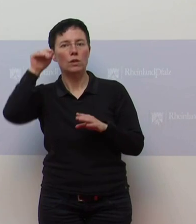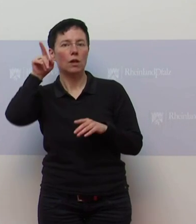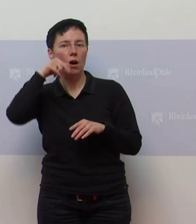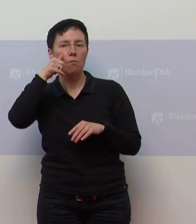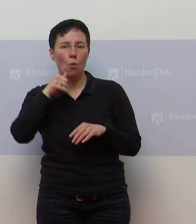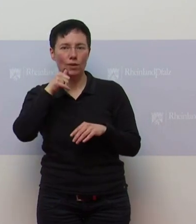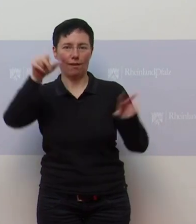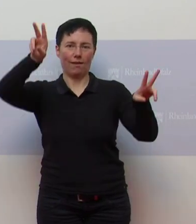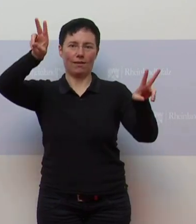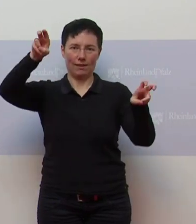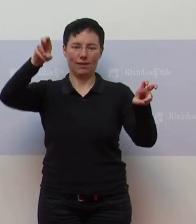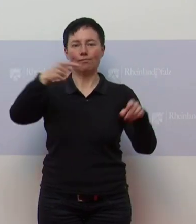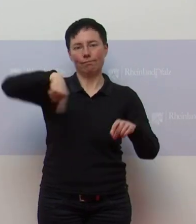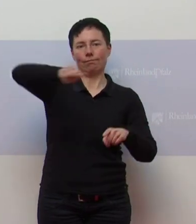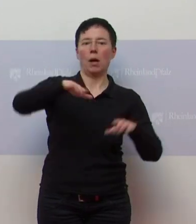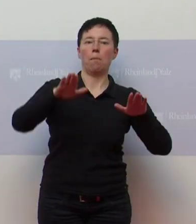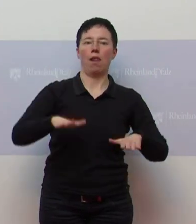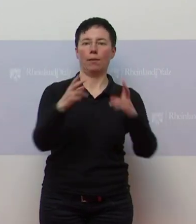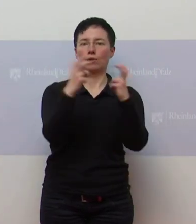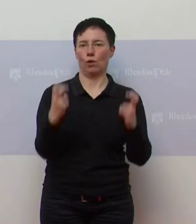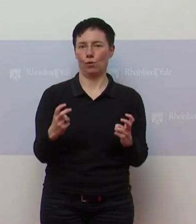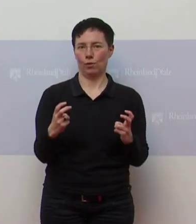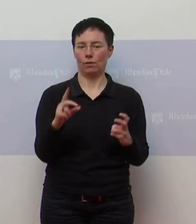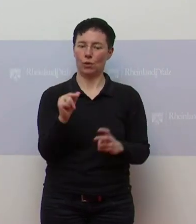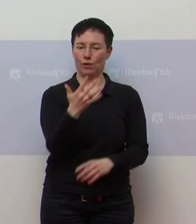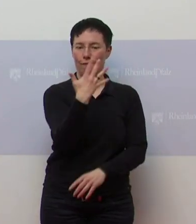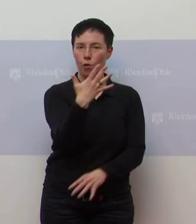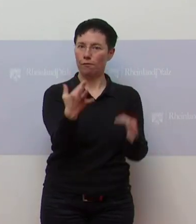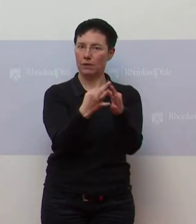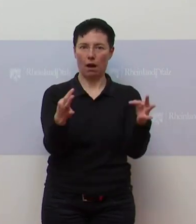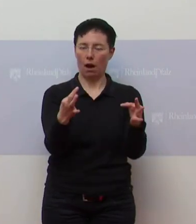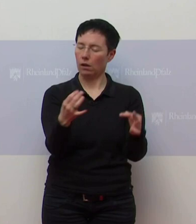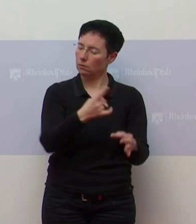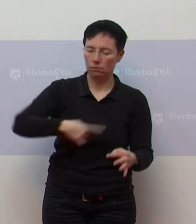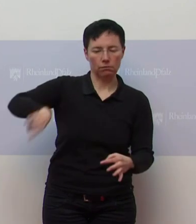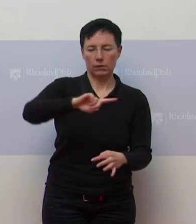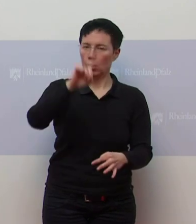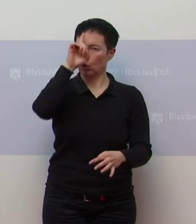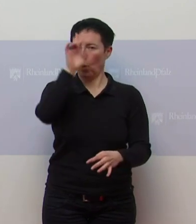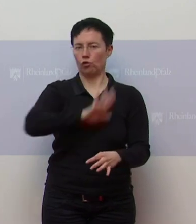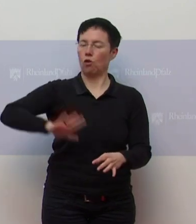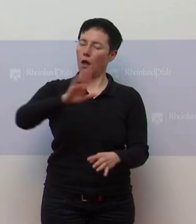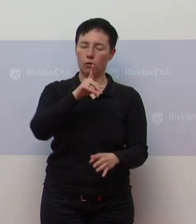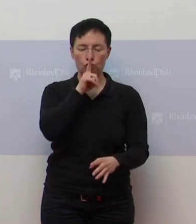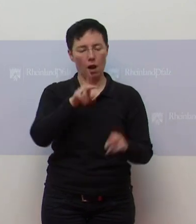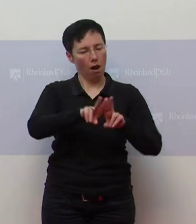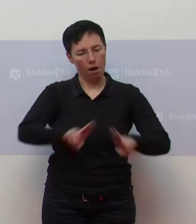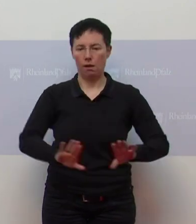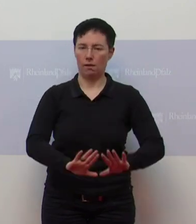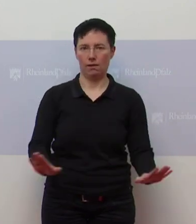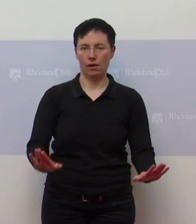Wir bleiben zu Hause sozusagen. Fünf Tage steht alles still, außer an dem Samstag werden die